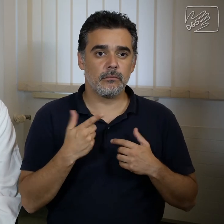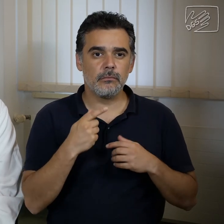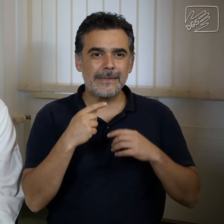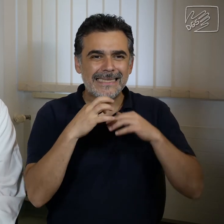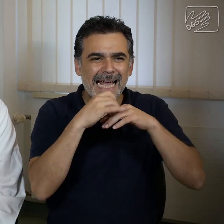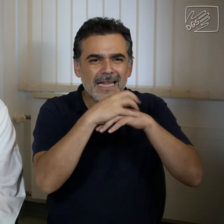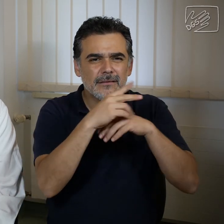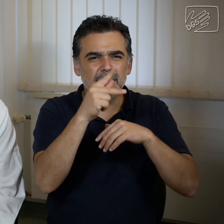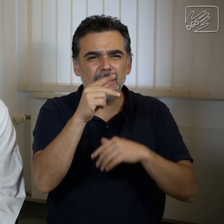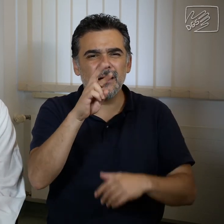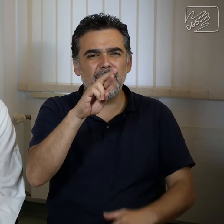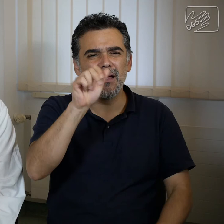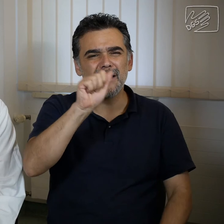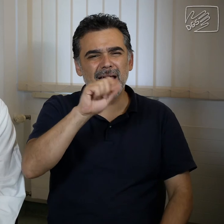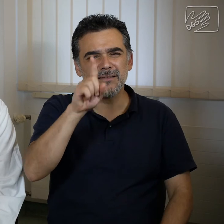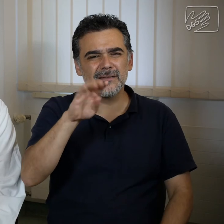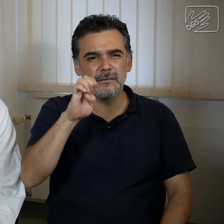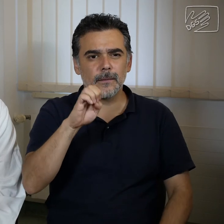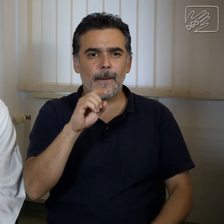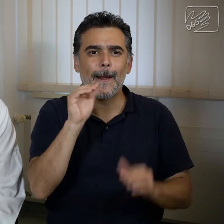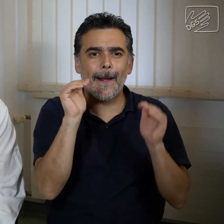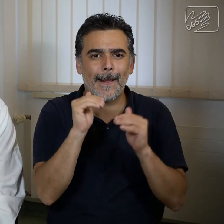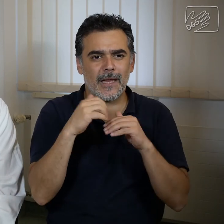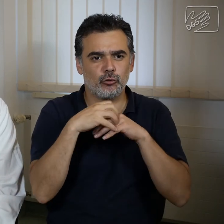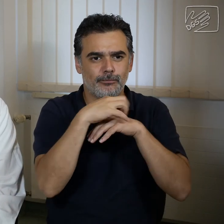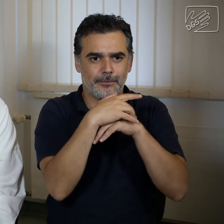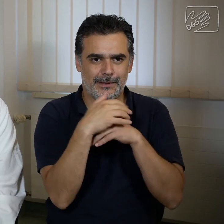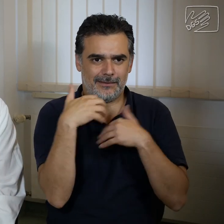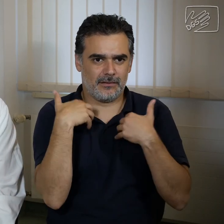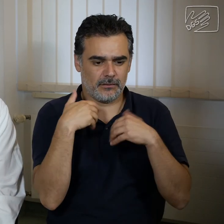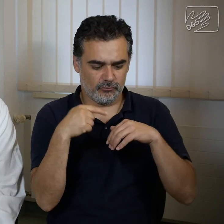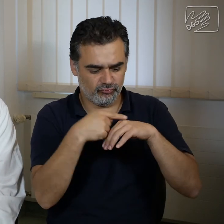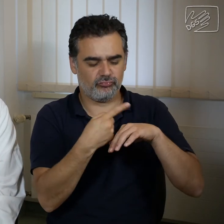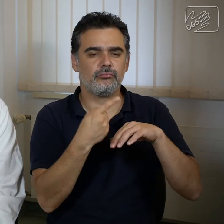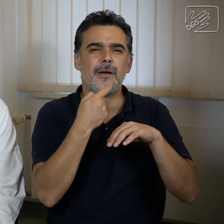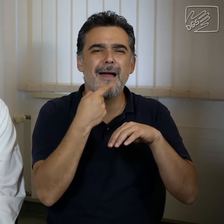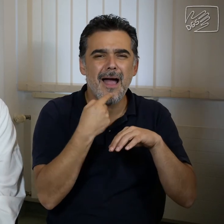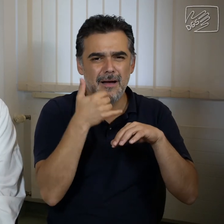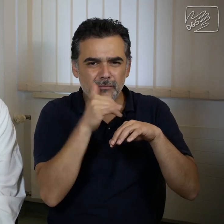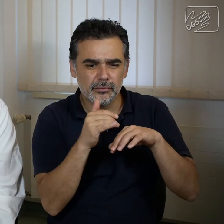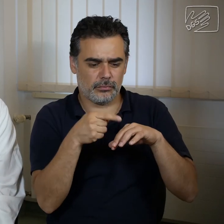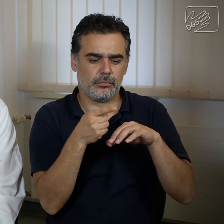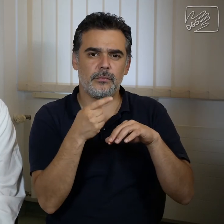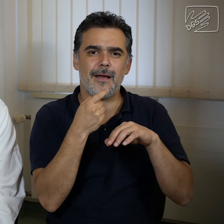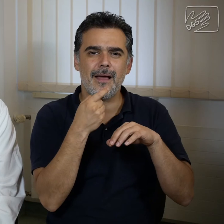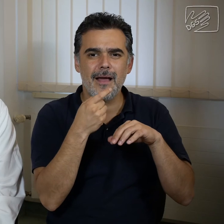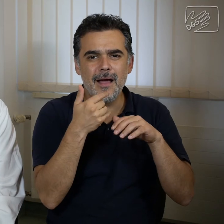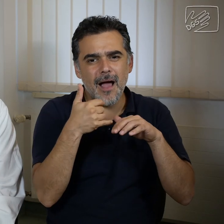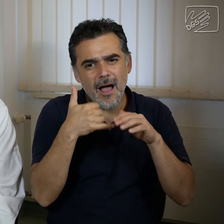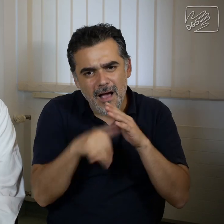die sich in die Haut bohren und dort in den Gängen Eier und Kot ablegen, was zu starkem Juckreiz führt.